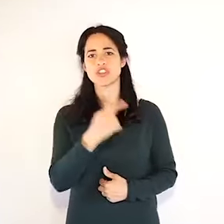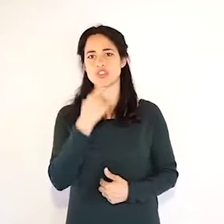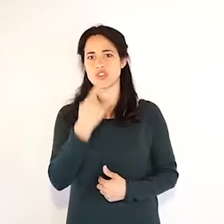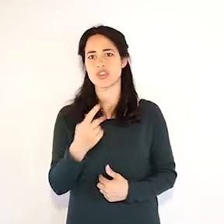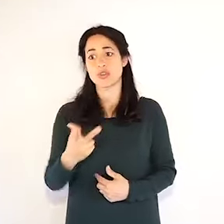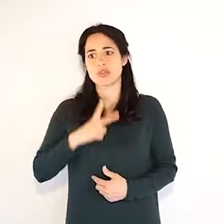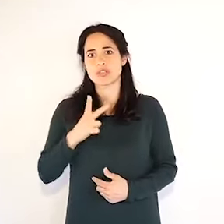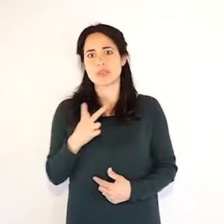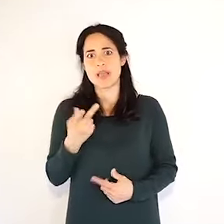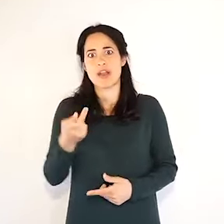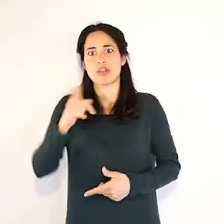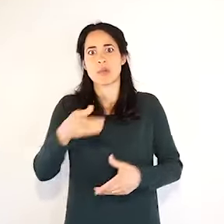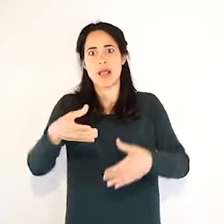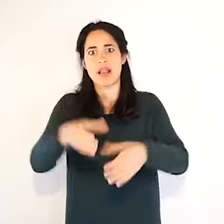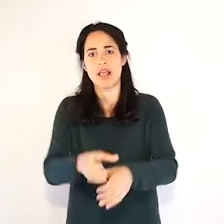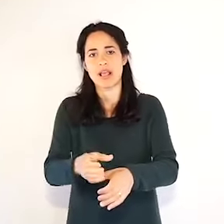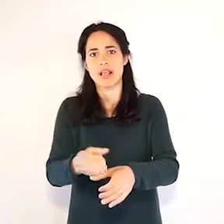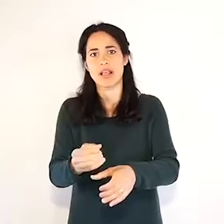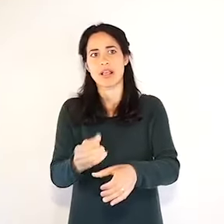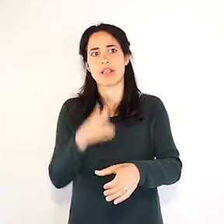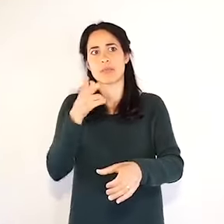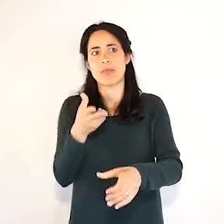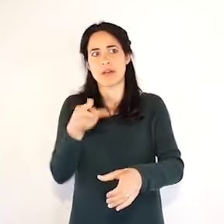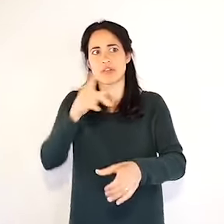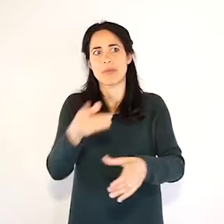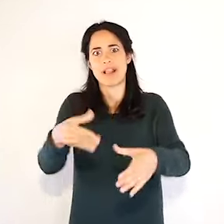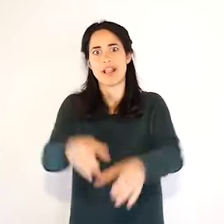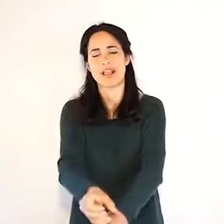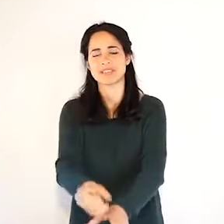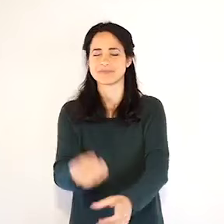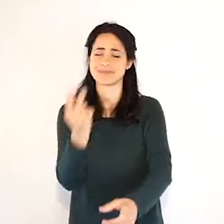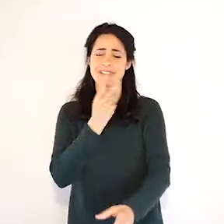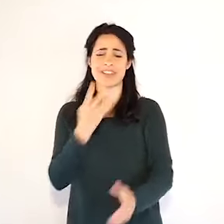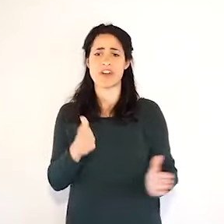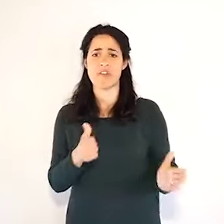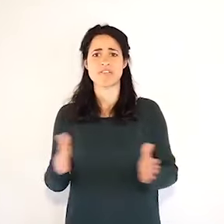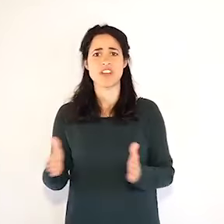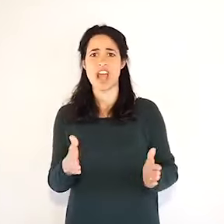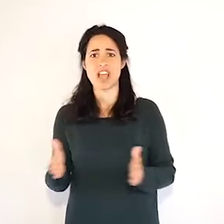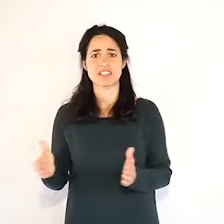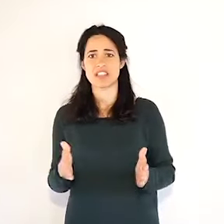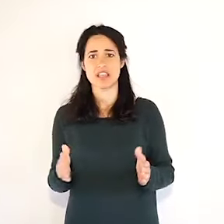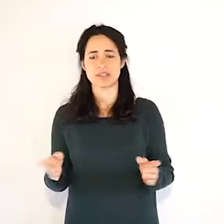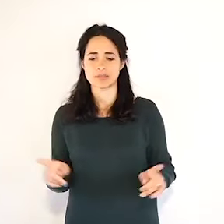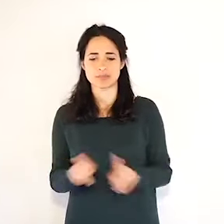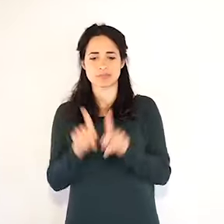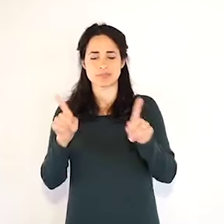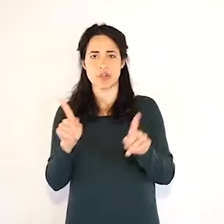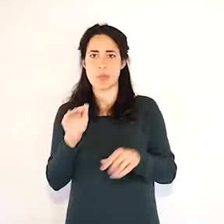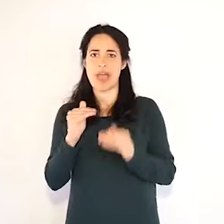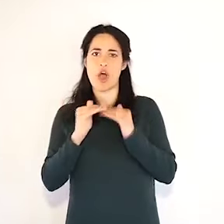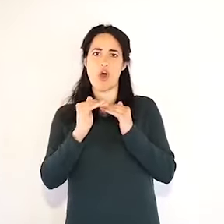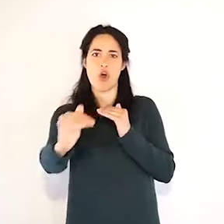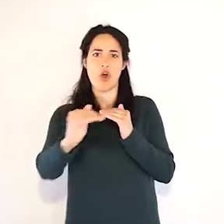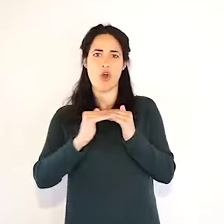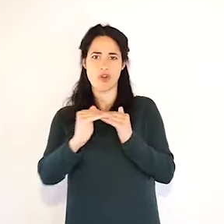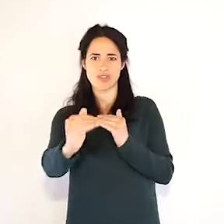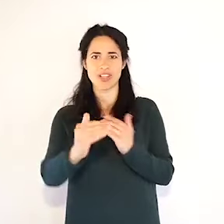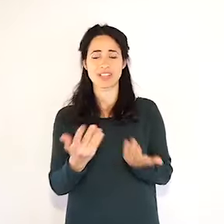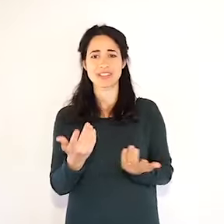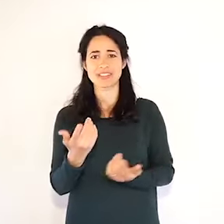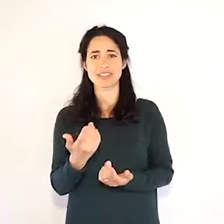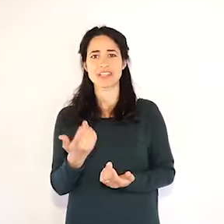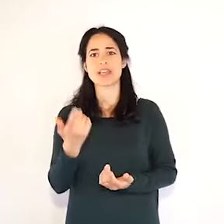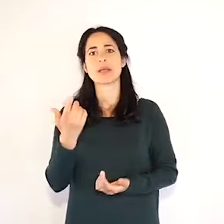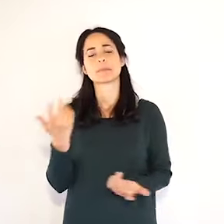siamo ancora in una fase in cui siccome rappresentano malattie, poi spiegherò anche non soltanto malattie di un